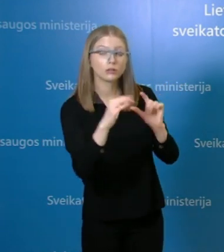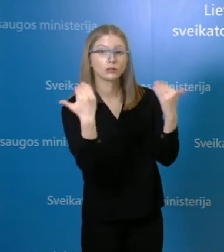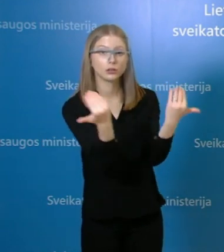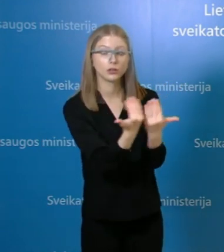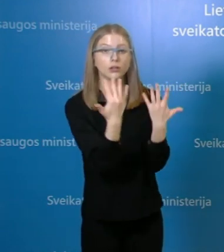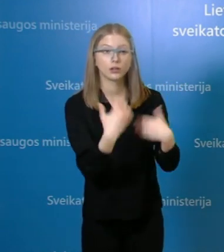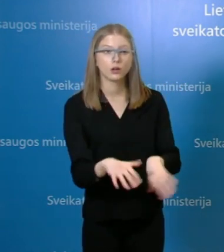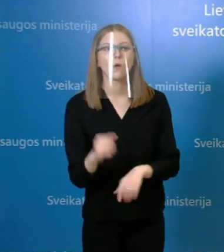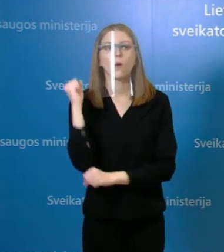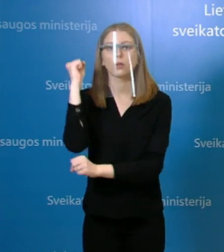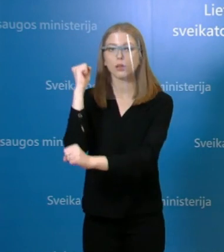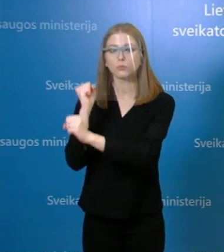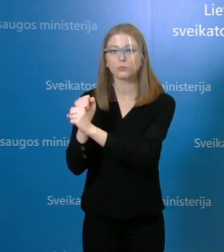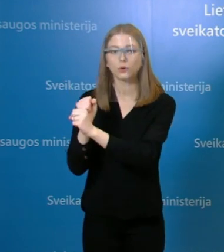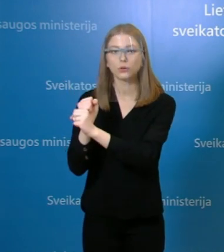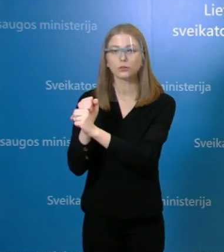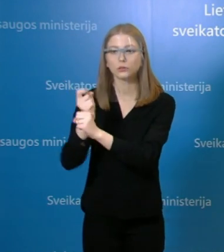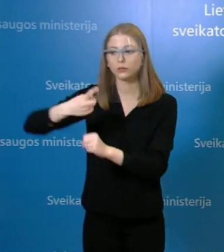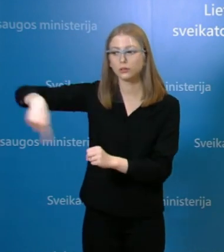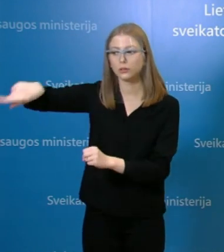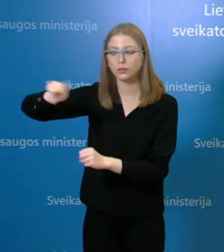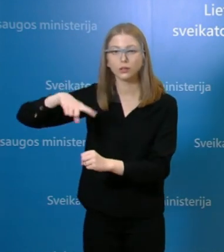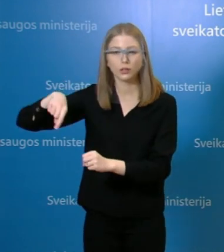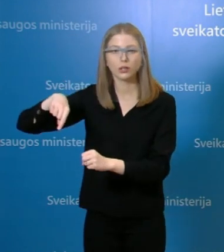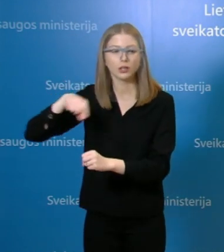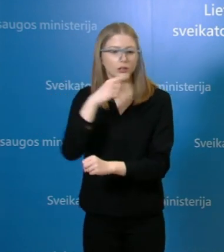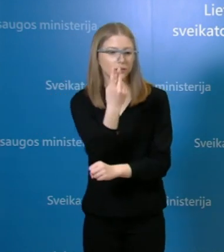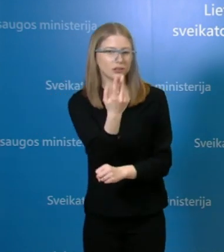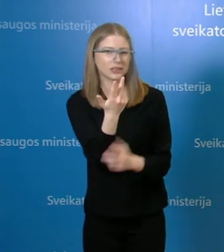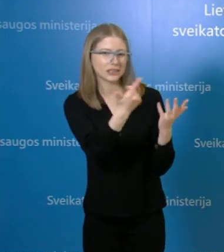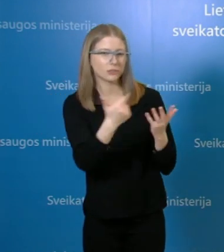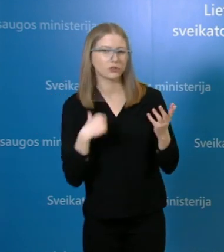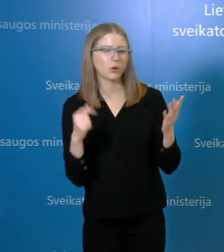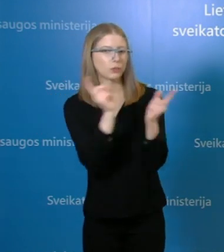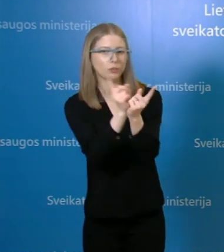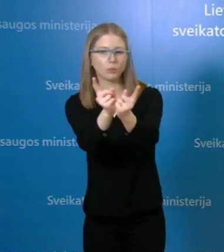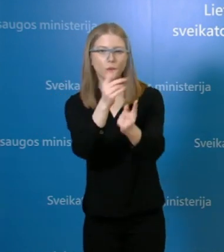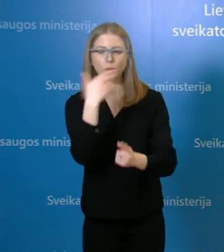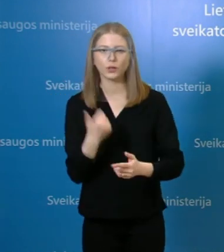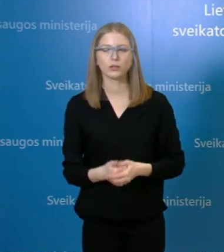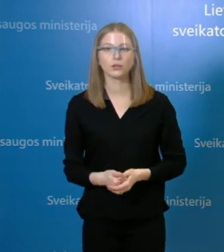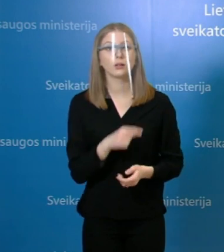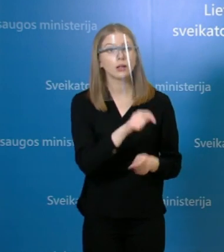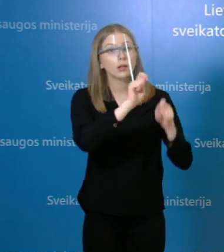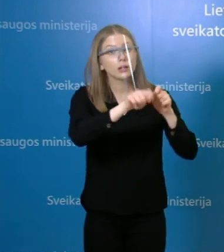prižiūrinčiais darbuotojais kontaktų su sirges asmo neturėjo. Kalinius prižiūrinčių darbuotojų tyrimai daug COVID-19 yra